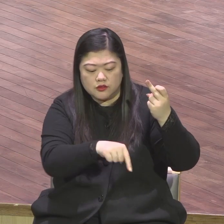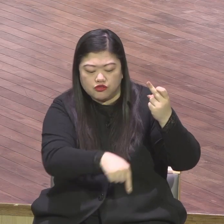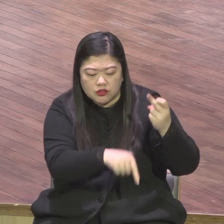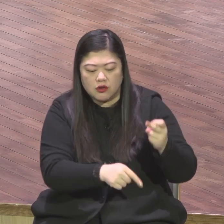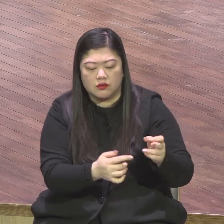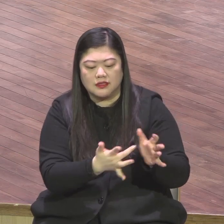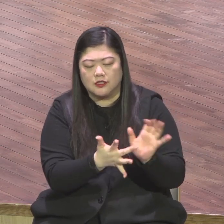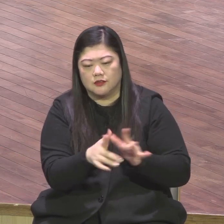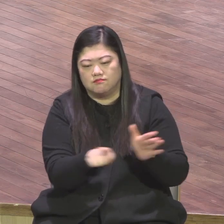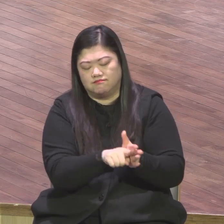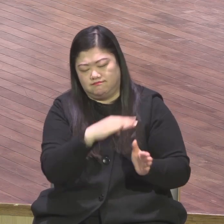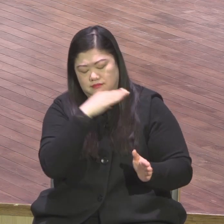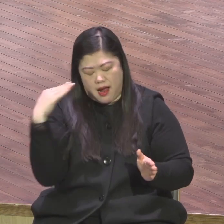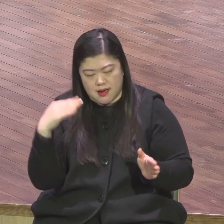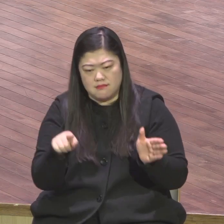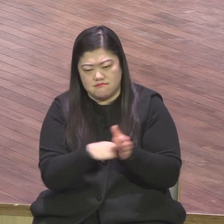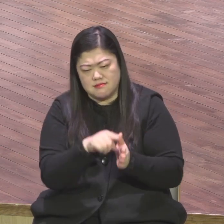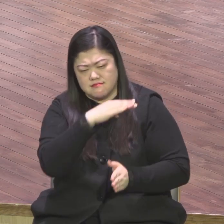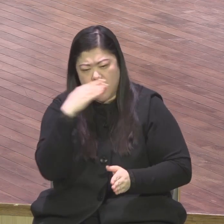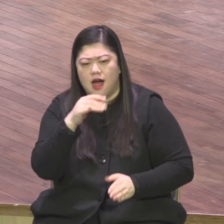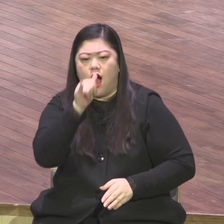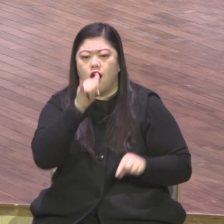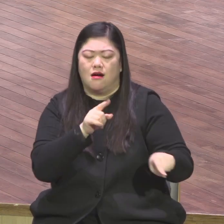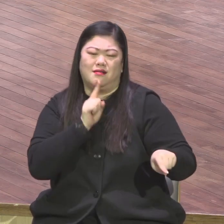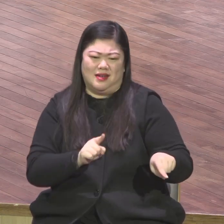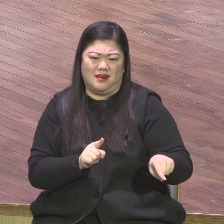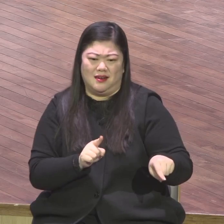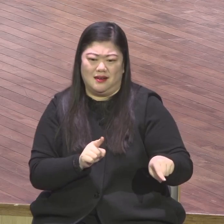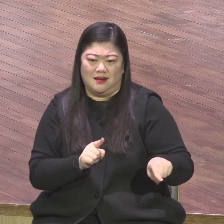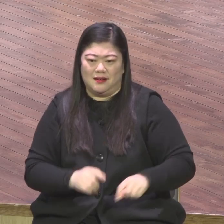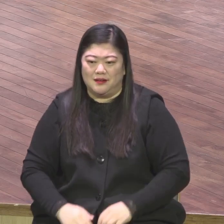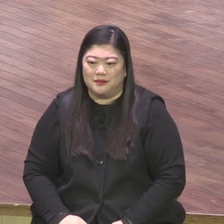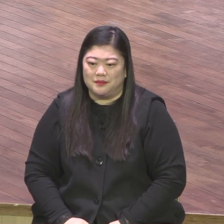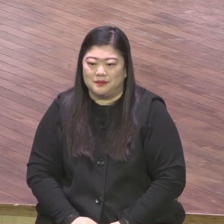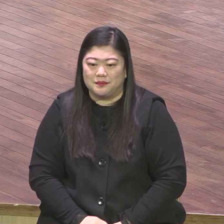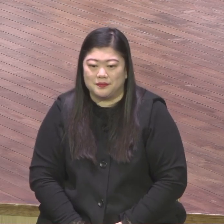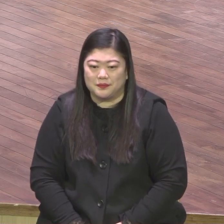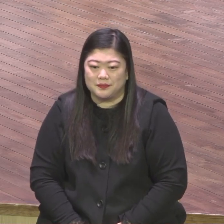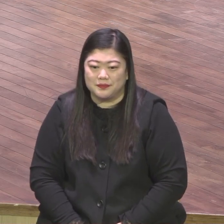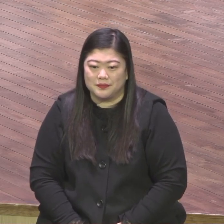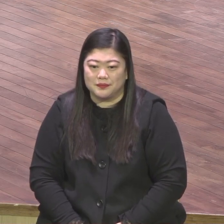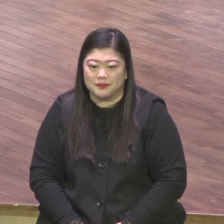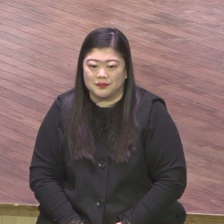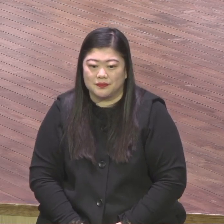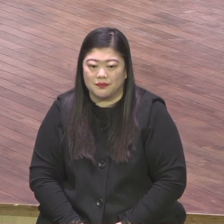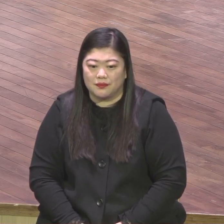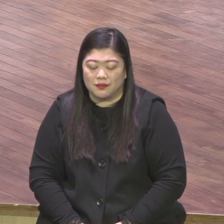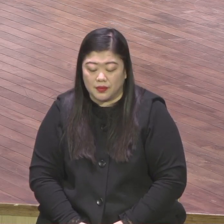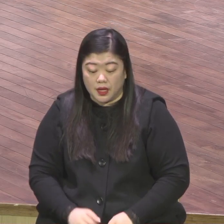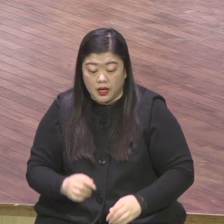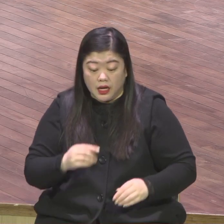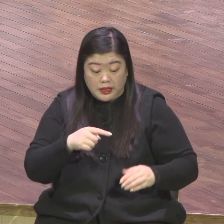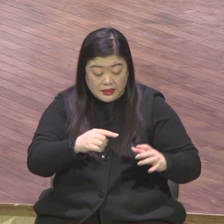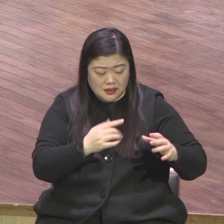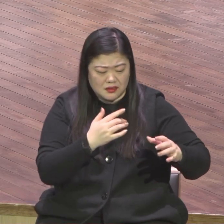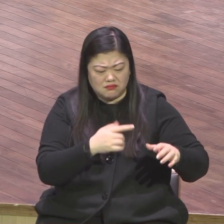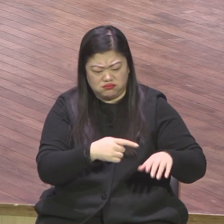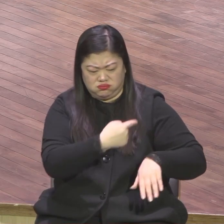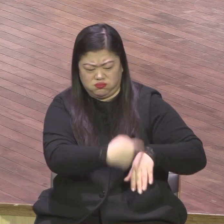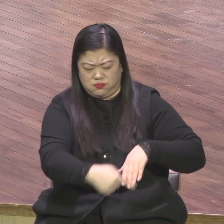다민족들이 와 있습니다 이들 속에 자기 동족 살릴 인물들이 있다 이 다민족이